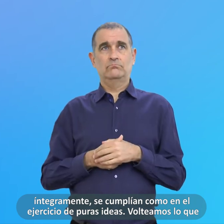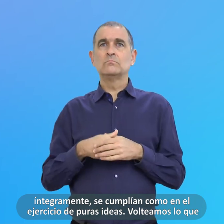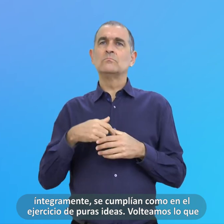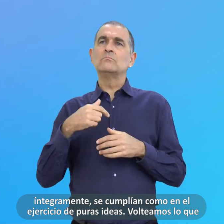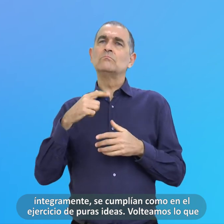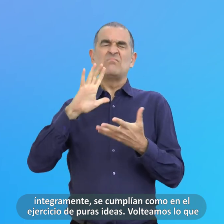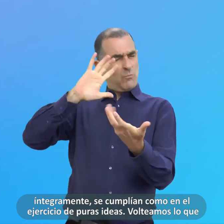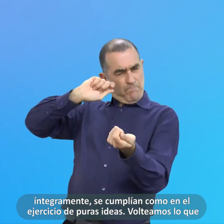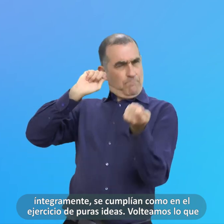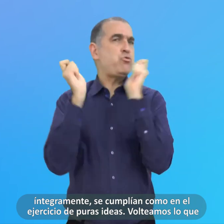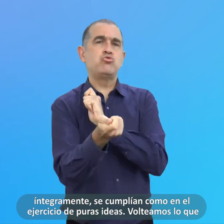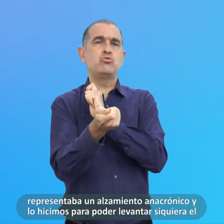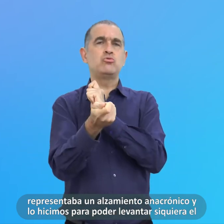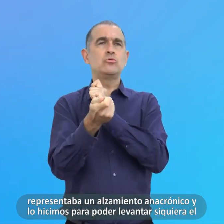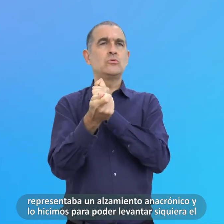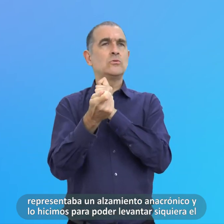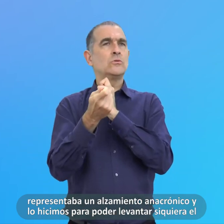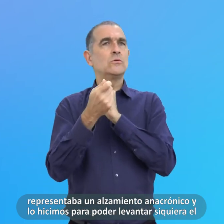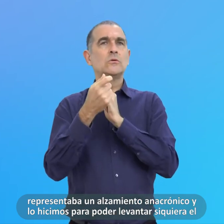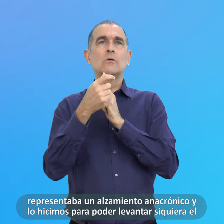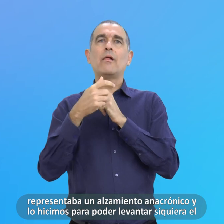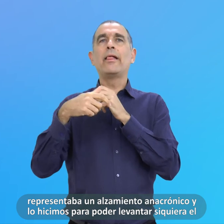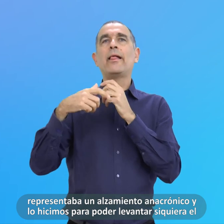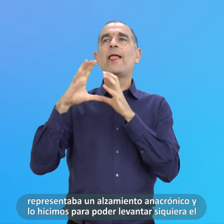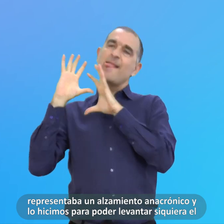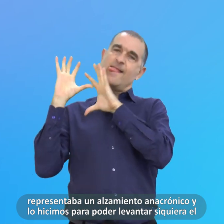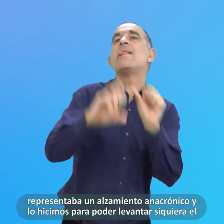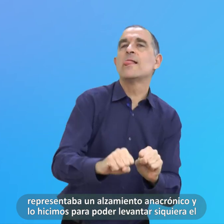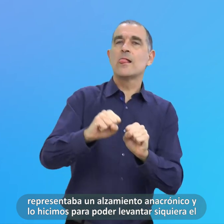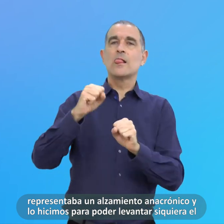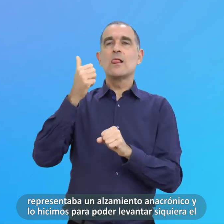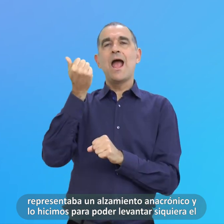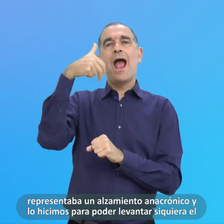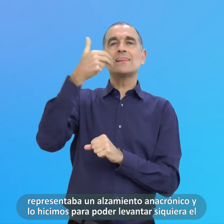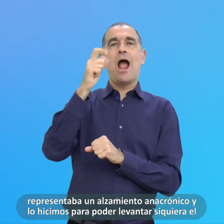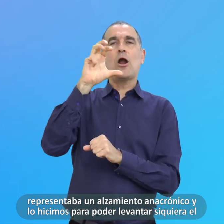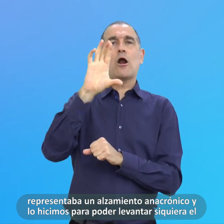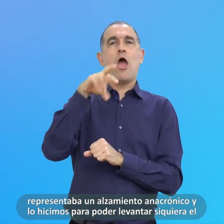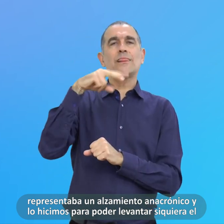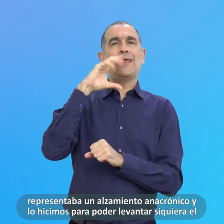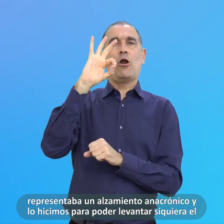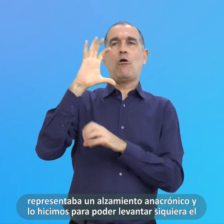Volteamos Lo Que Representaba Un Alzamiento Anacrónico